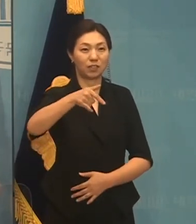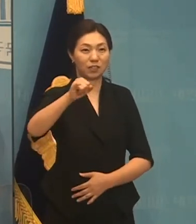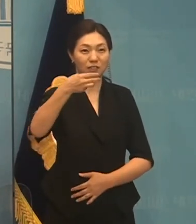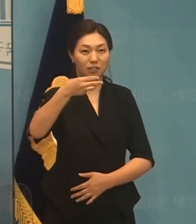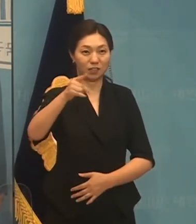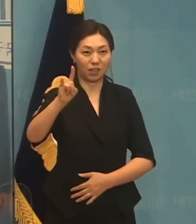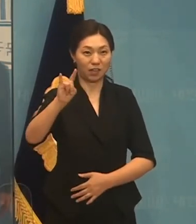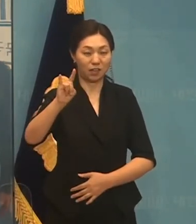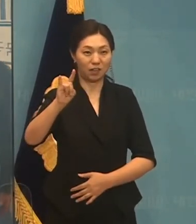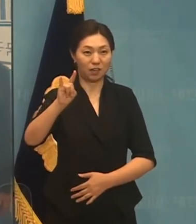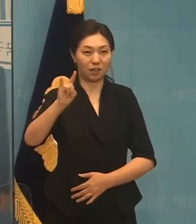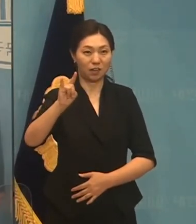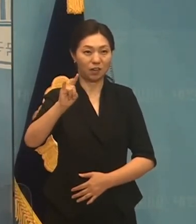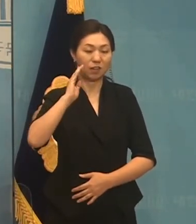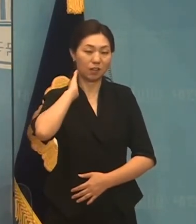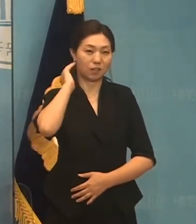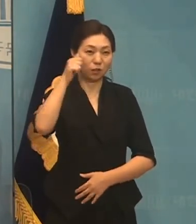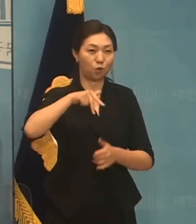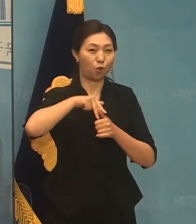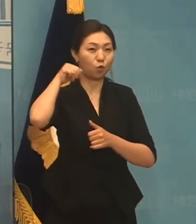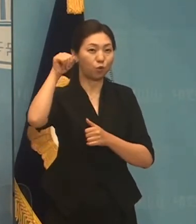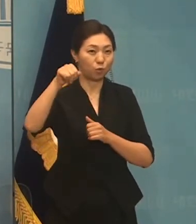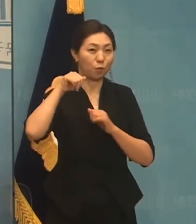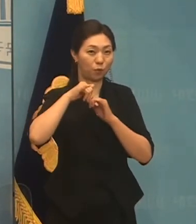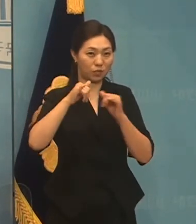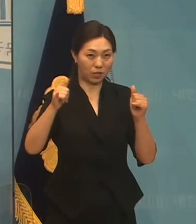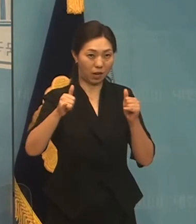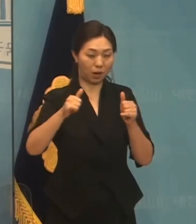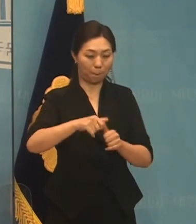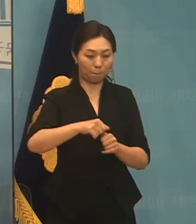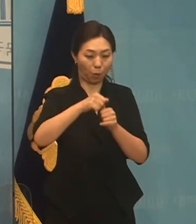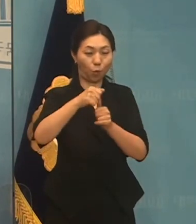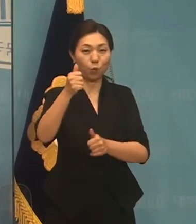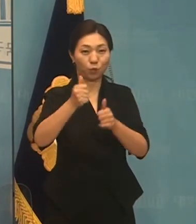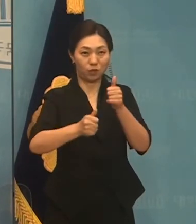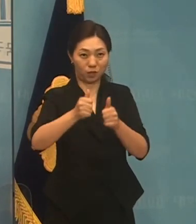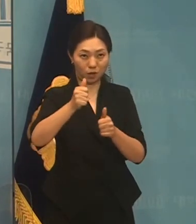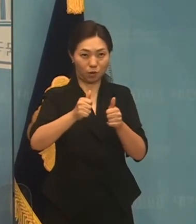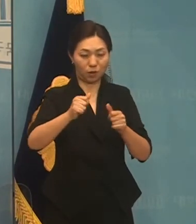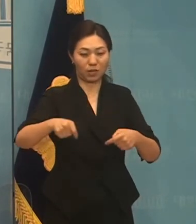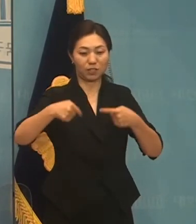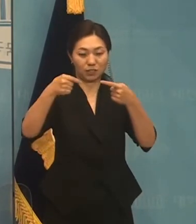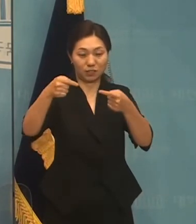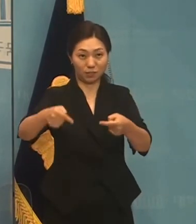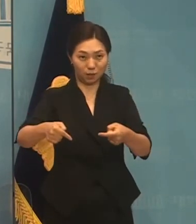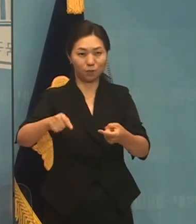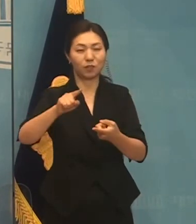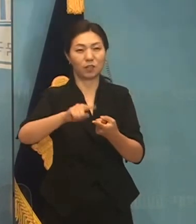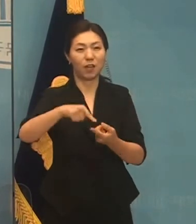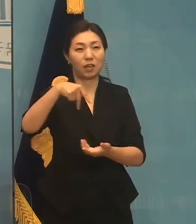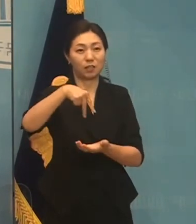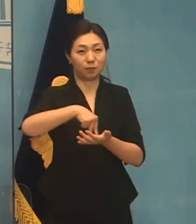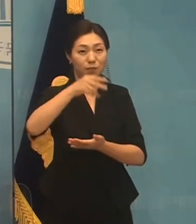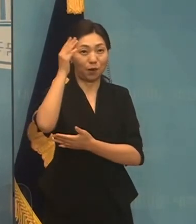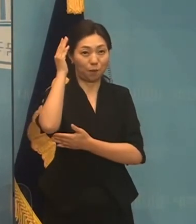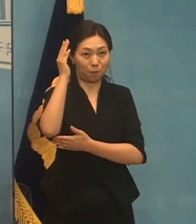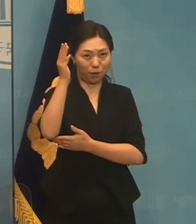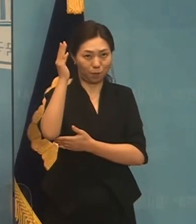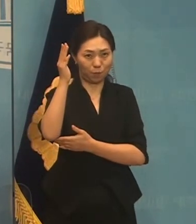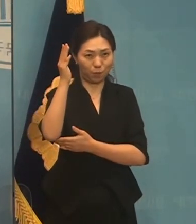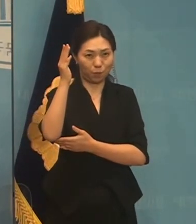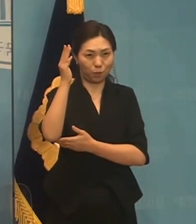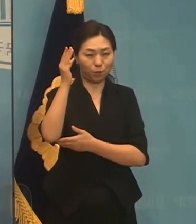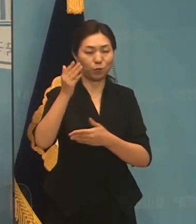경선 출마에 대해서 제 소감을 잠시 밝히기 위해서 바로 이제